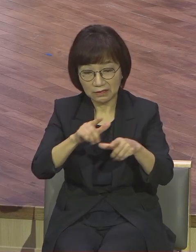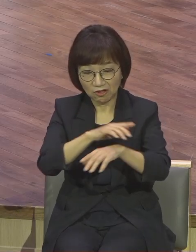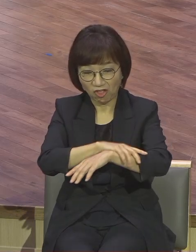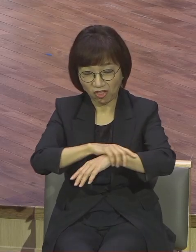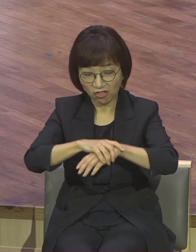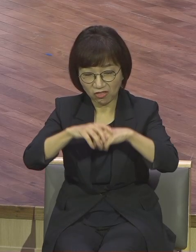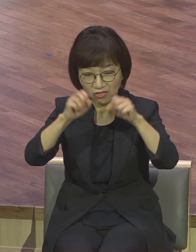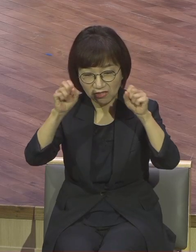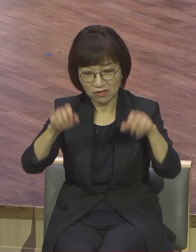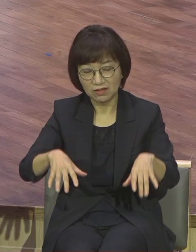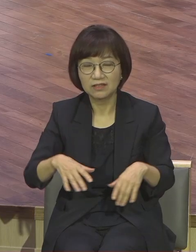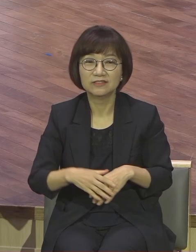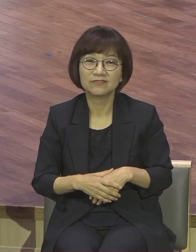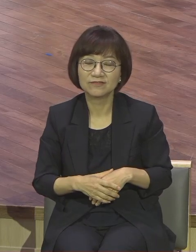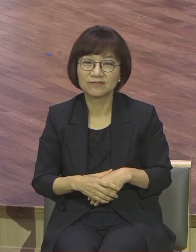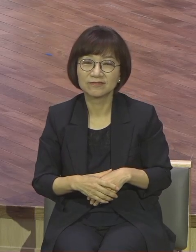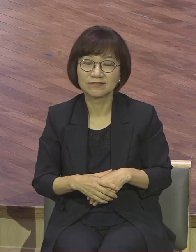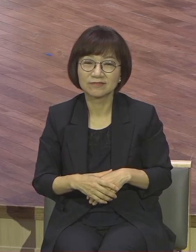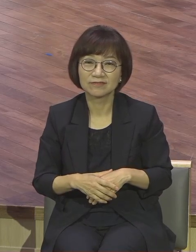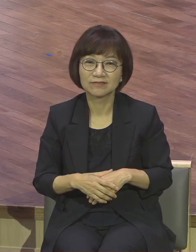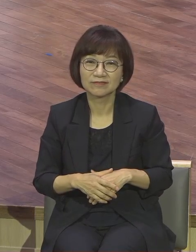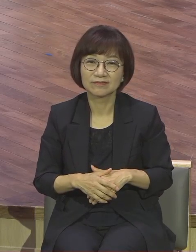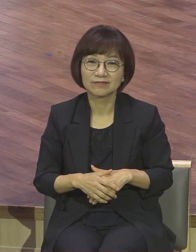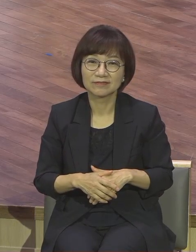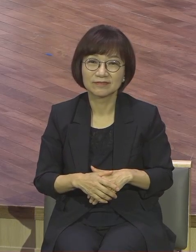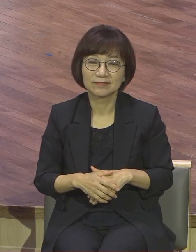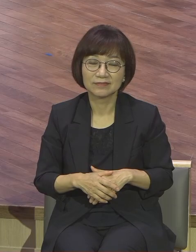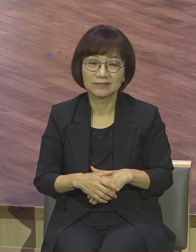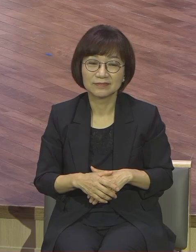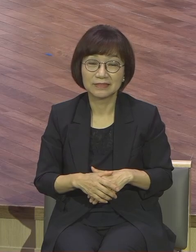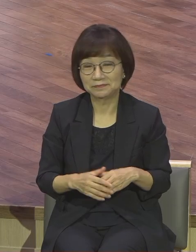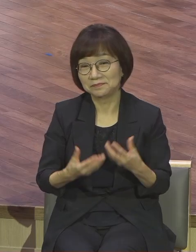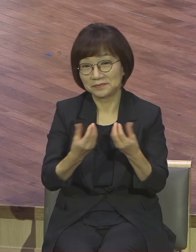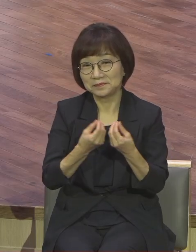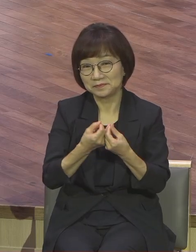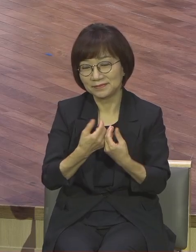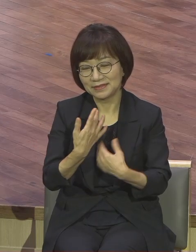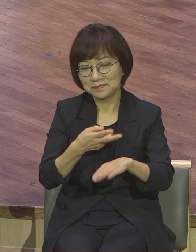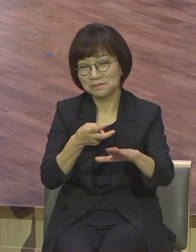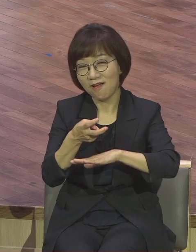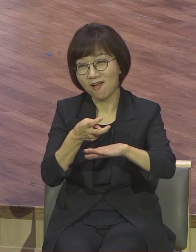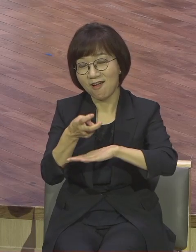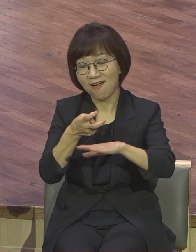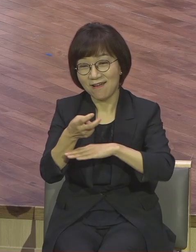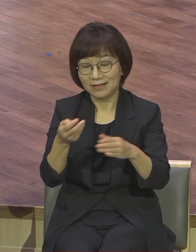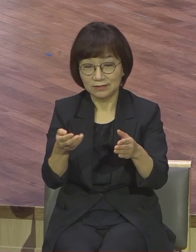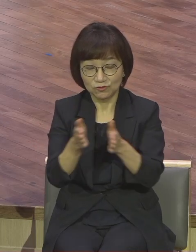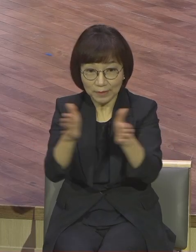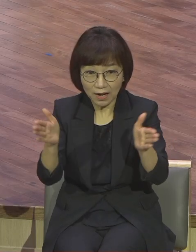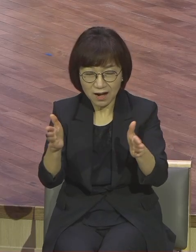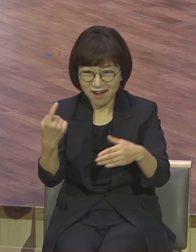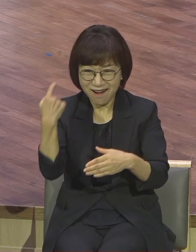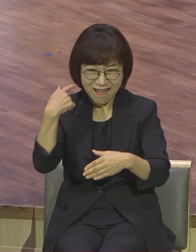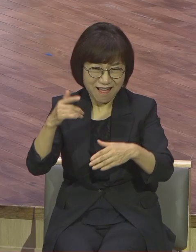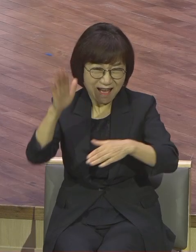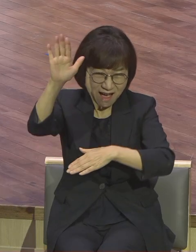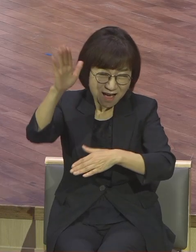그러니까 뭐요 버스 지나고 나서 소용이 없어요 손 들어봤자